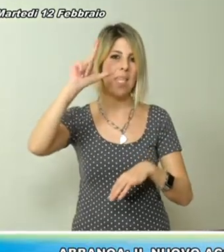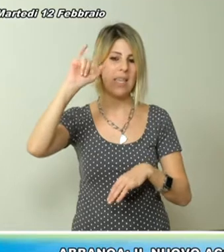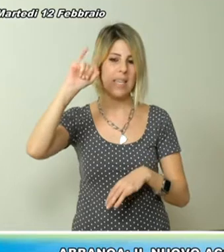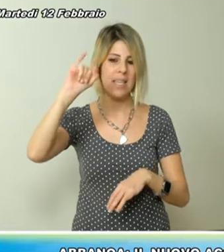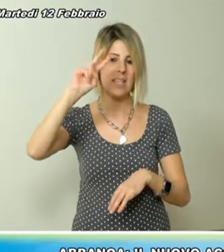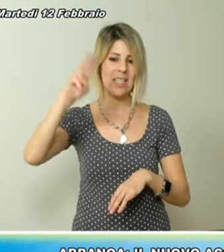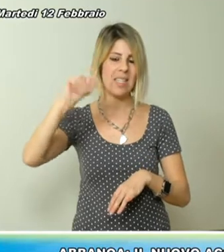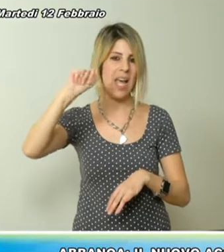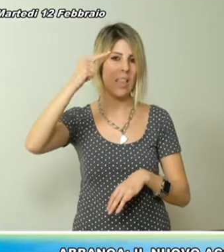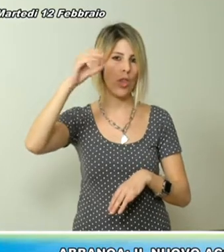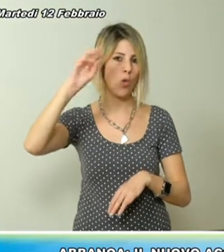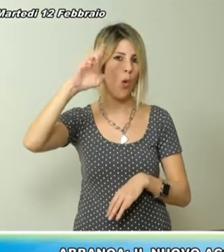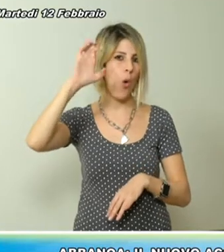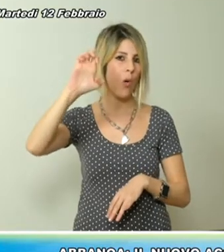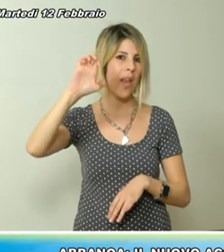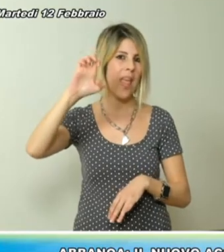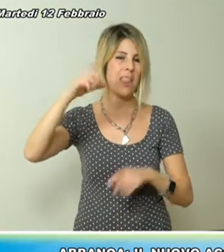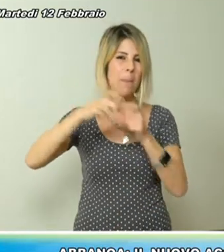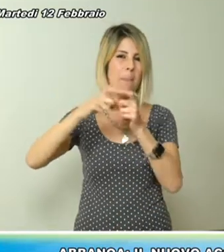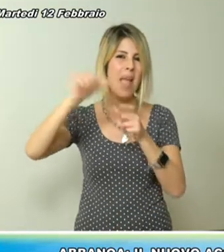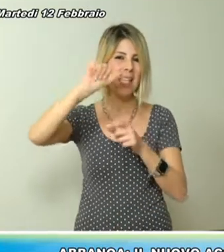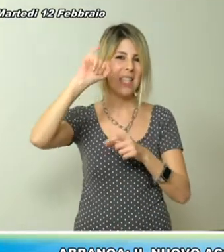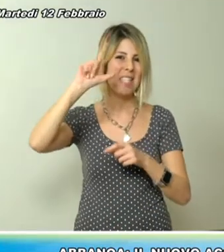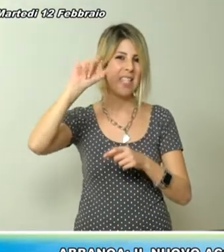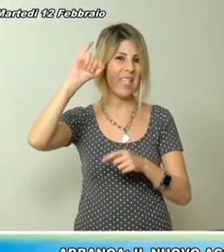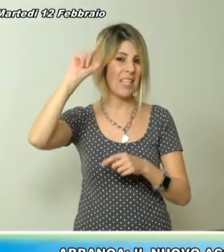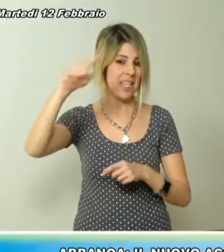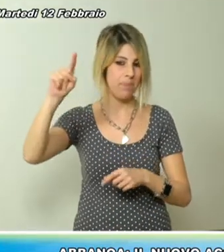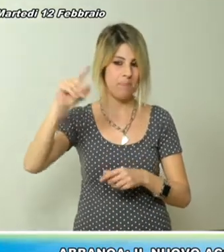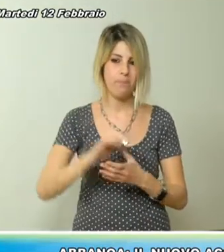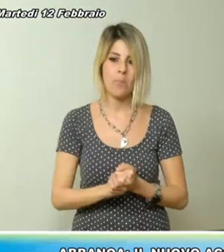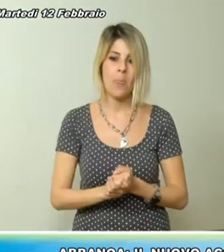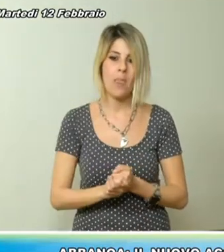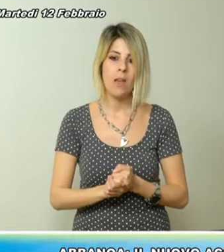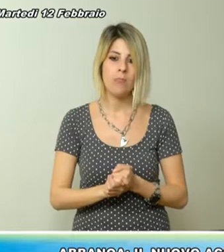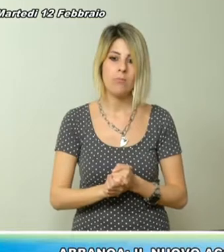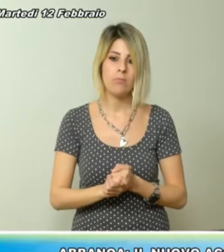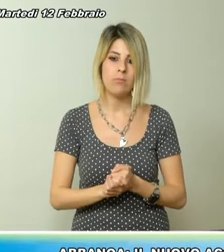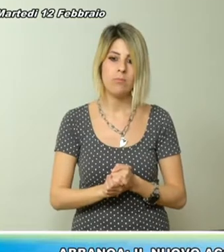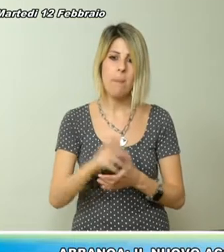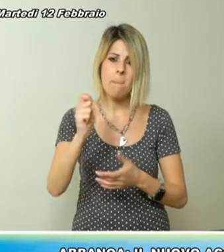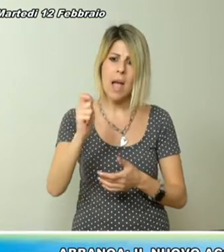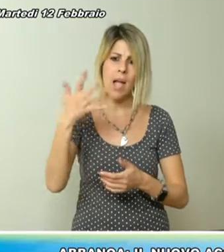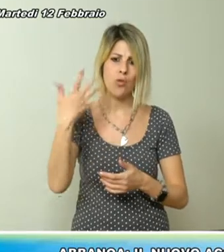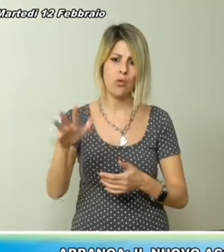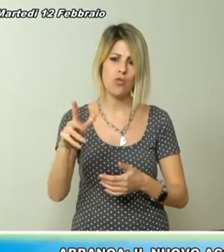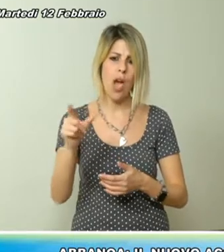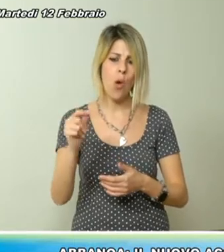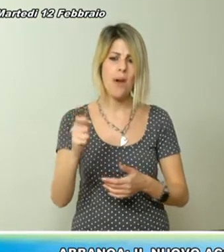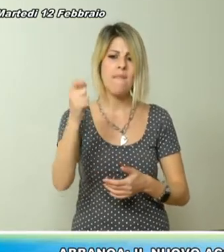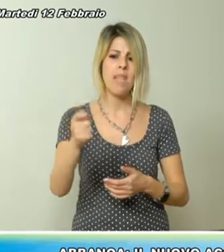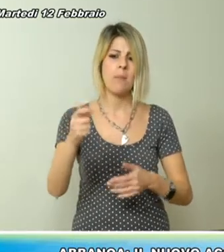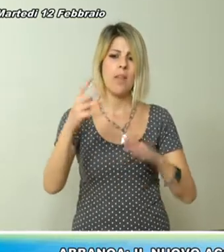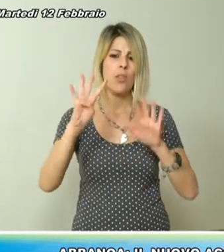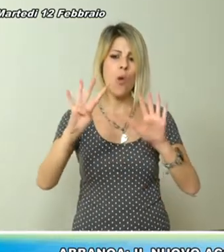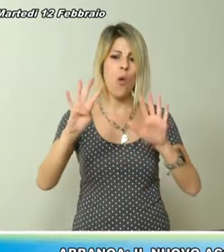Un'opera già appaltata da Banoa con un investimento di 9 milioni di euro i cui lavori inizieranno